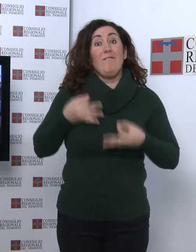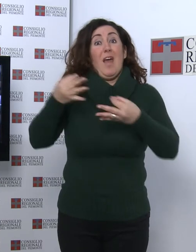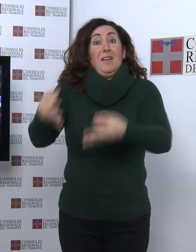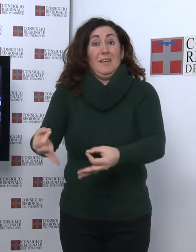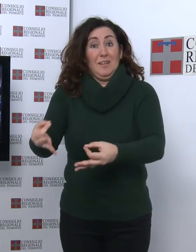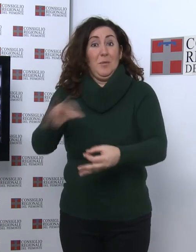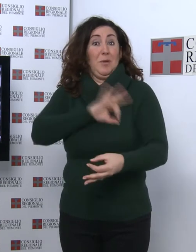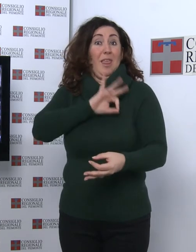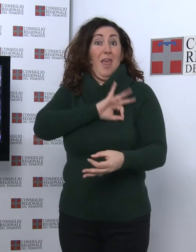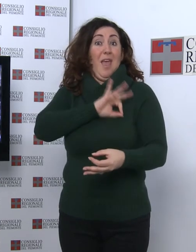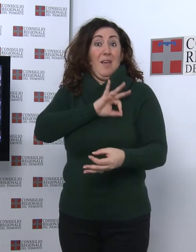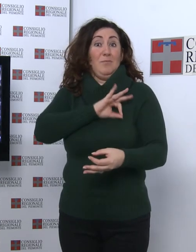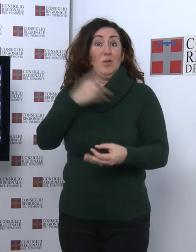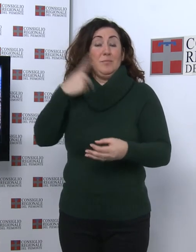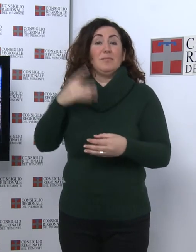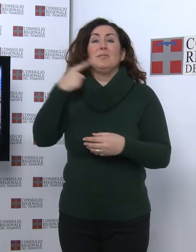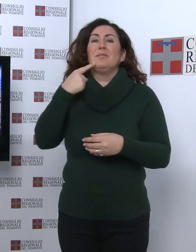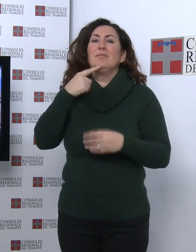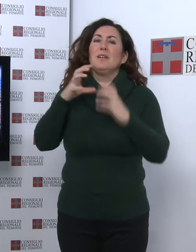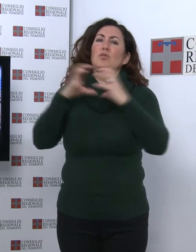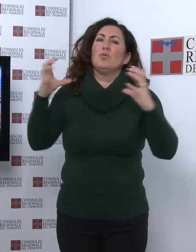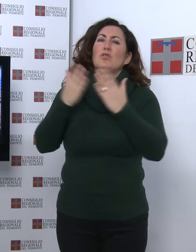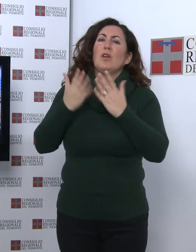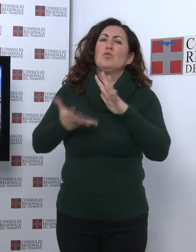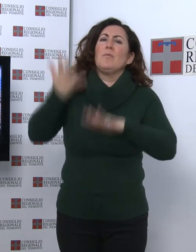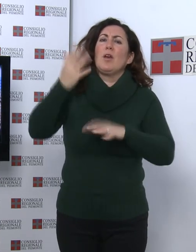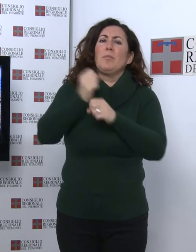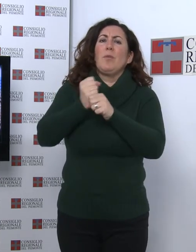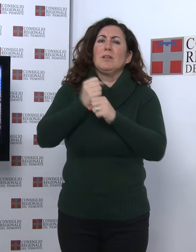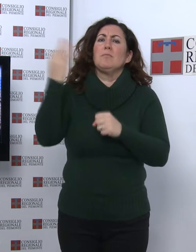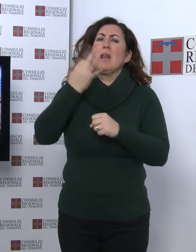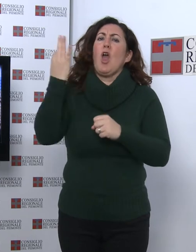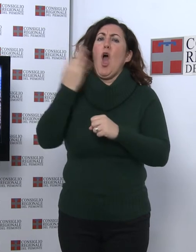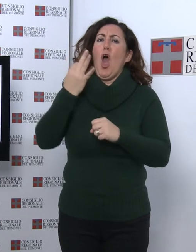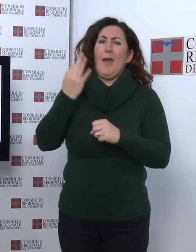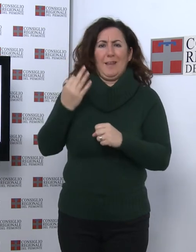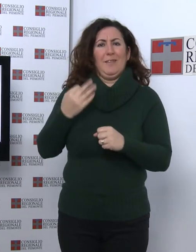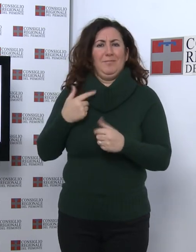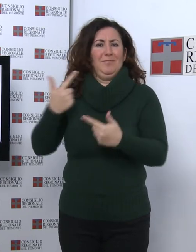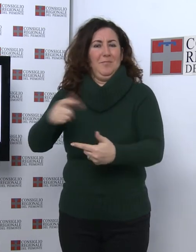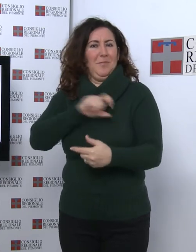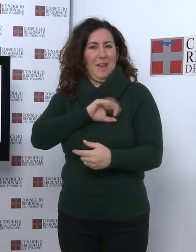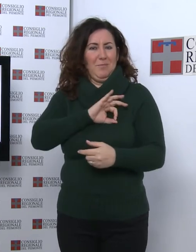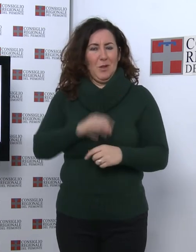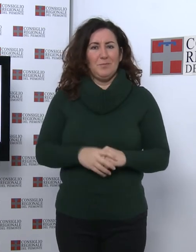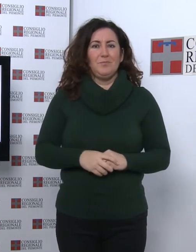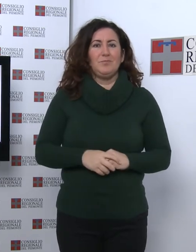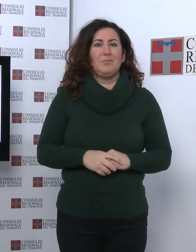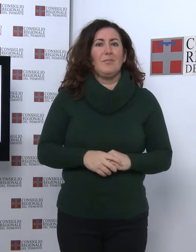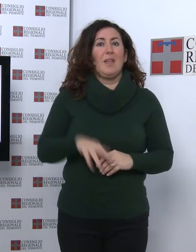scolastici superiori piemontesi Il Liceo Cottini ha 70 anni dalla liberazione La figura di Renato Cottini, scultore e